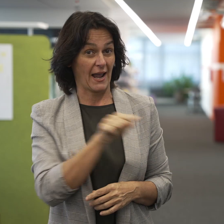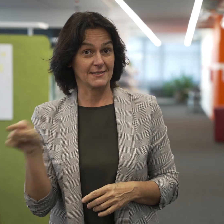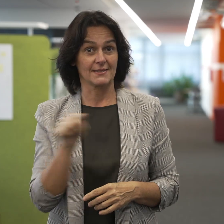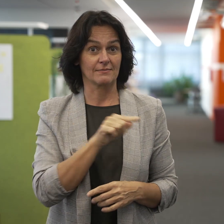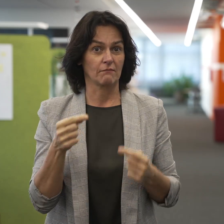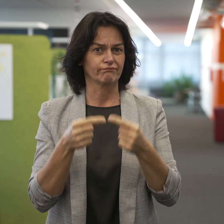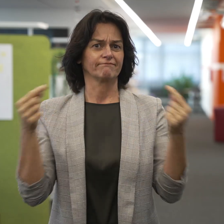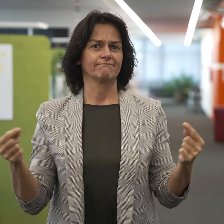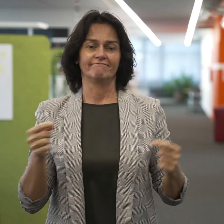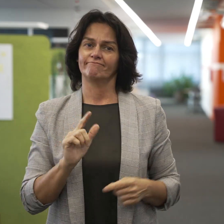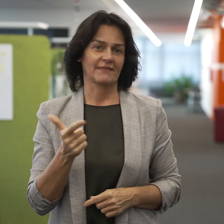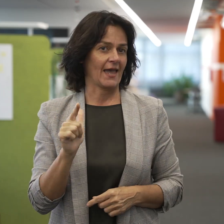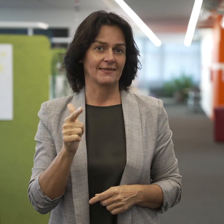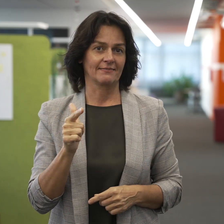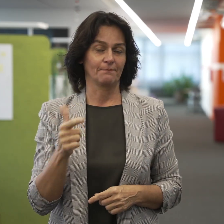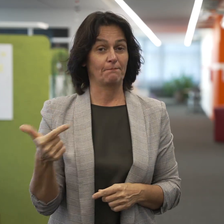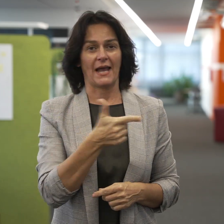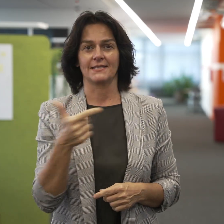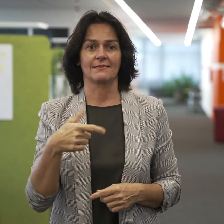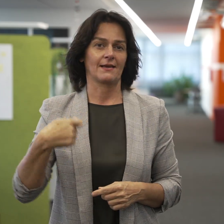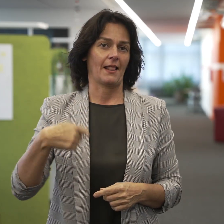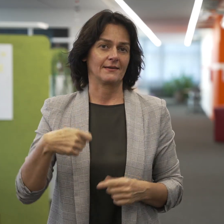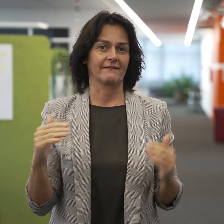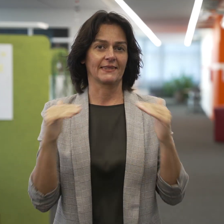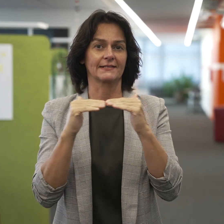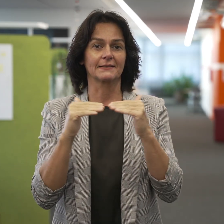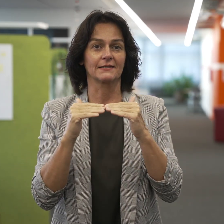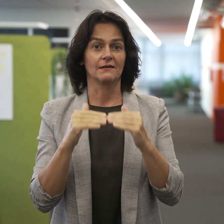Sie sind linguistisch gleichwertig, auch wenn sie einen anderen Sprachmodus verwenden.